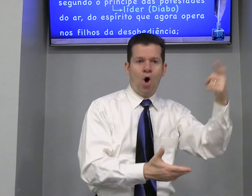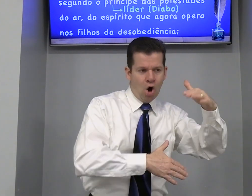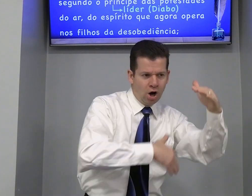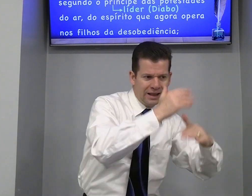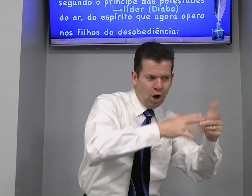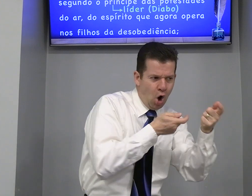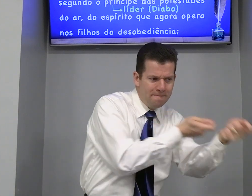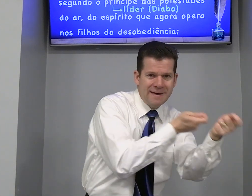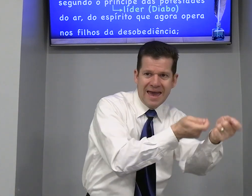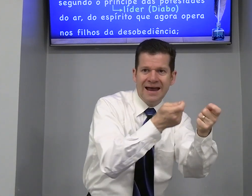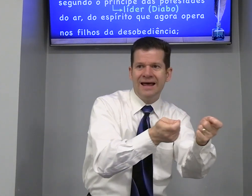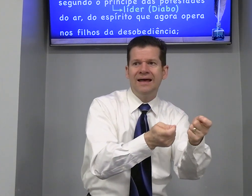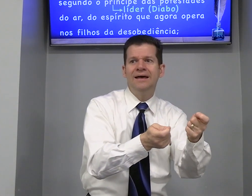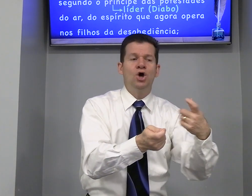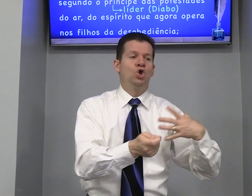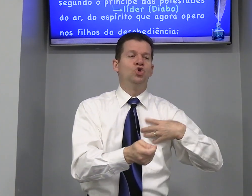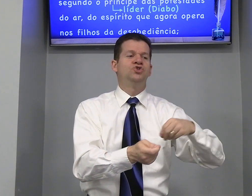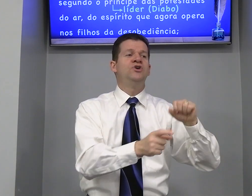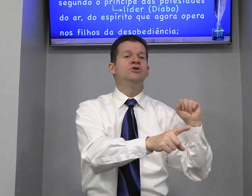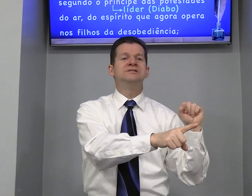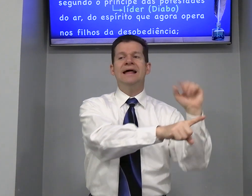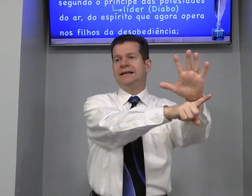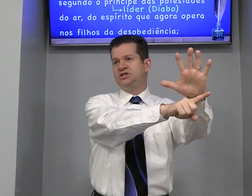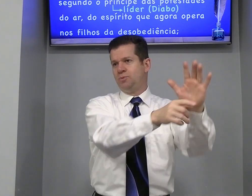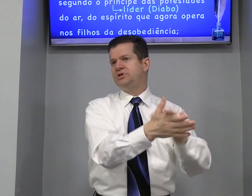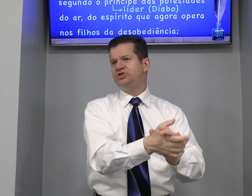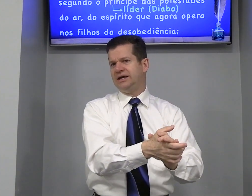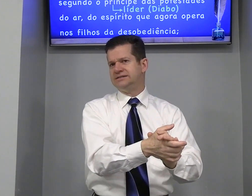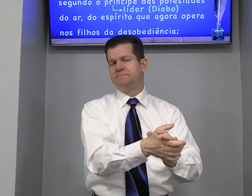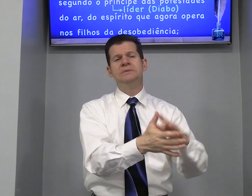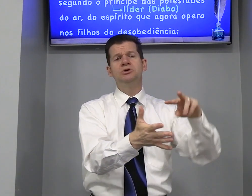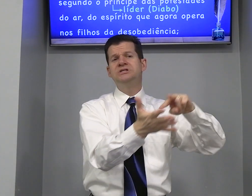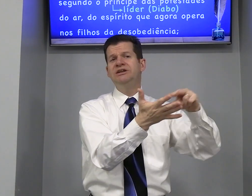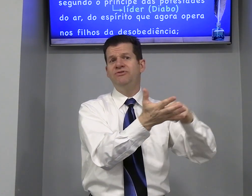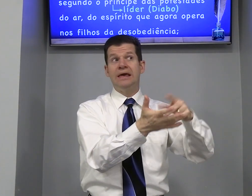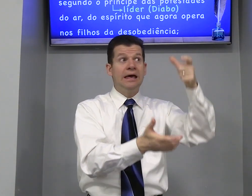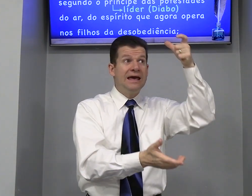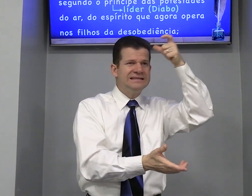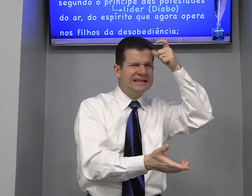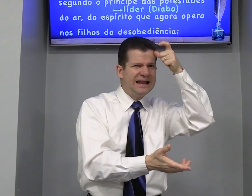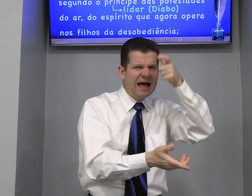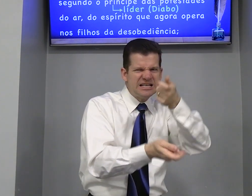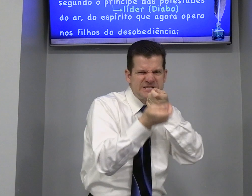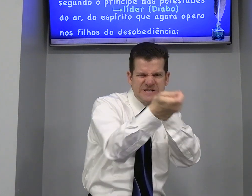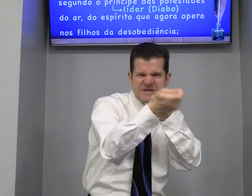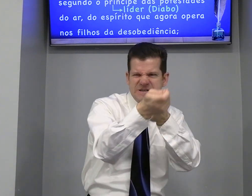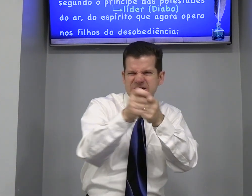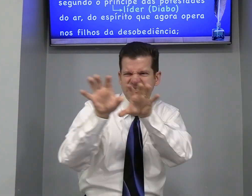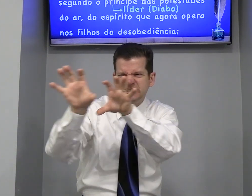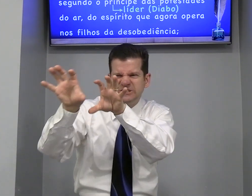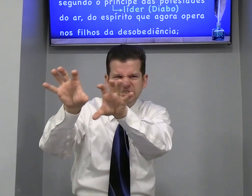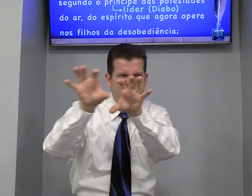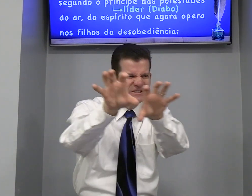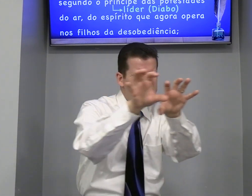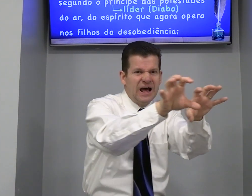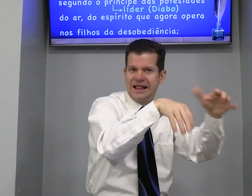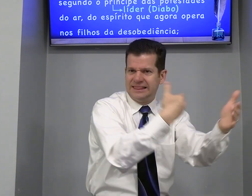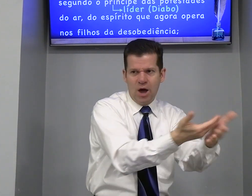Ora Opera Nos filhos Da desobediência Então significa Satanás Até